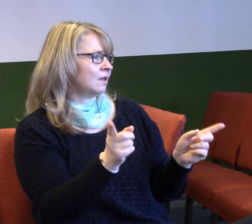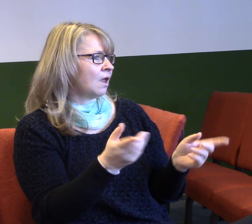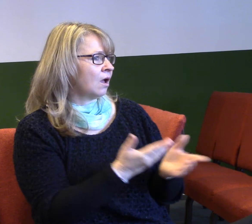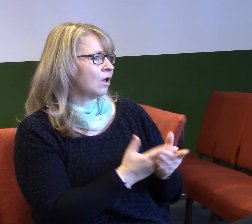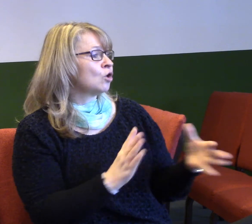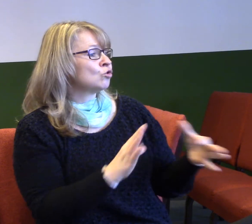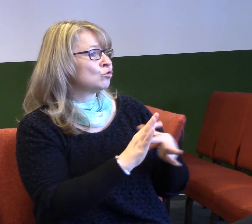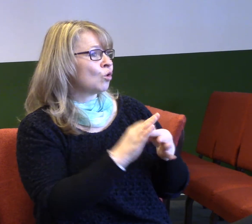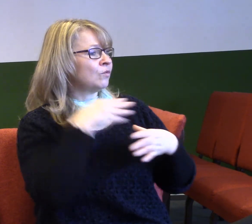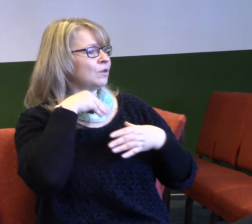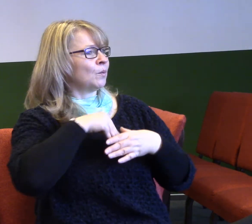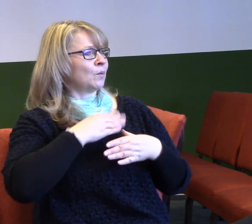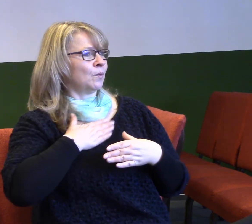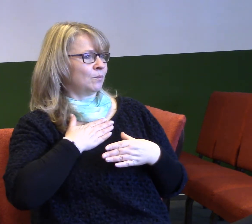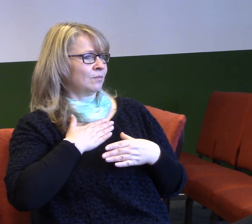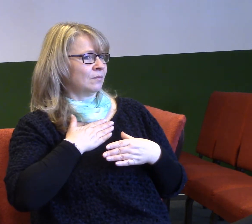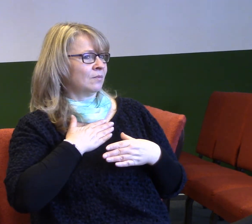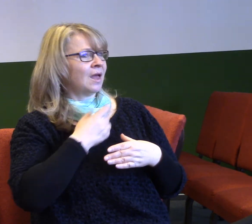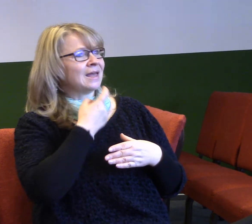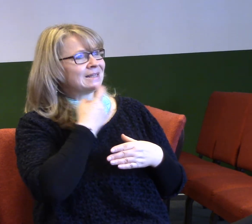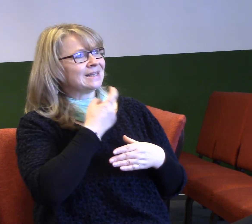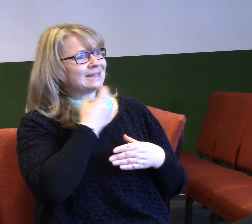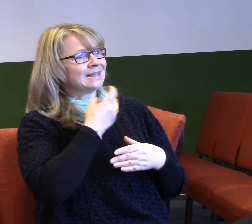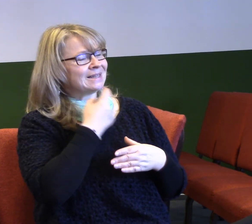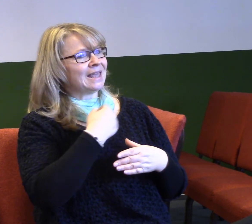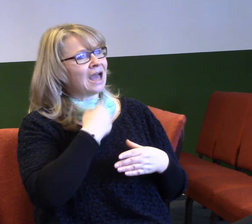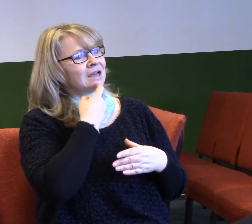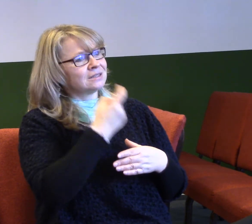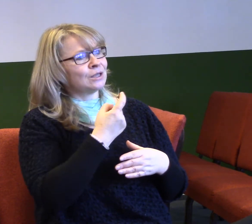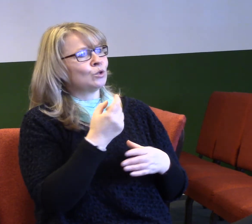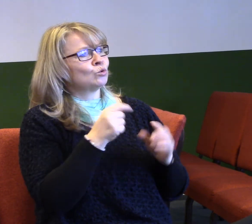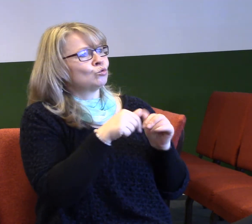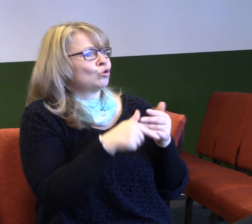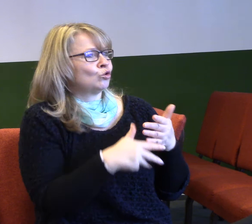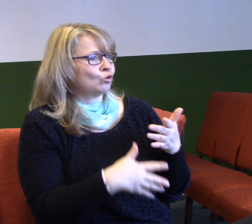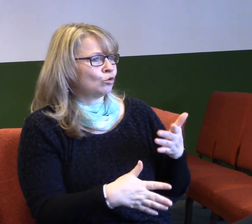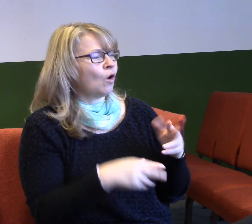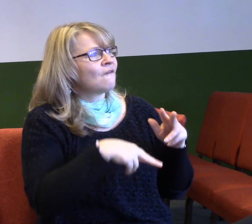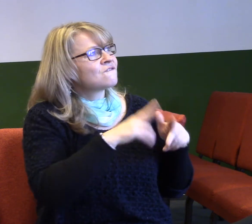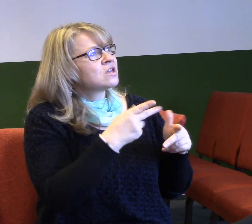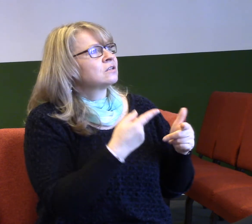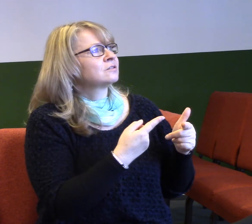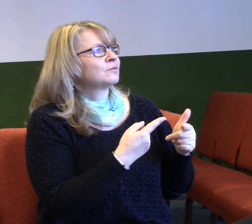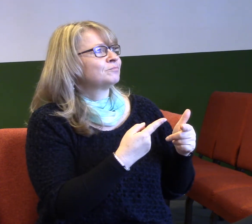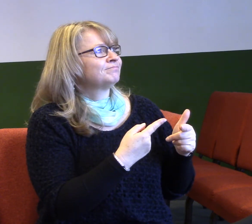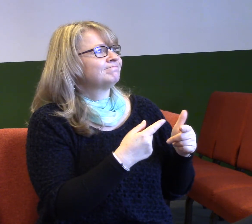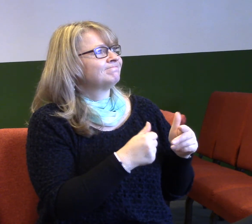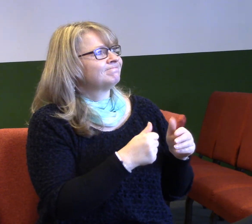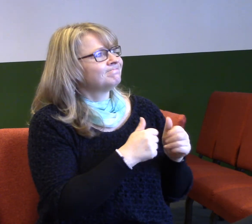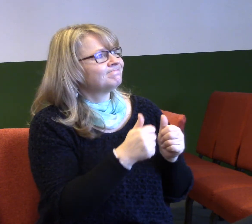samotnými, protože my bychom chtěli, abychom my byli ti, kteří jsou víc postaveni dopředu. A